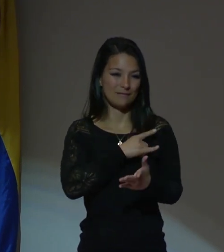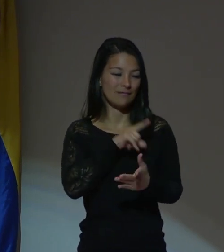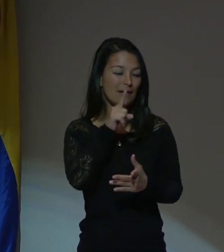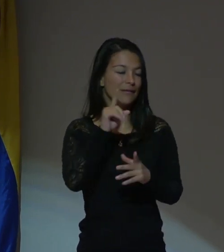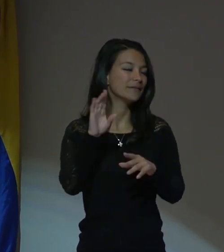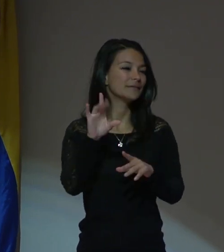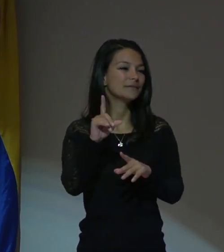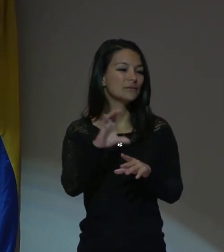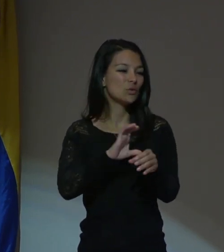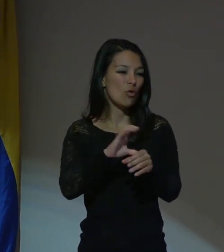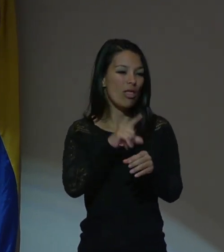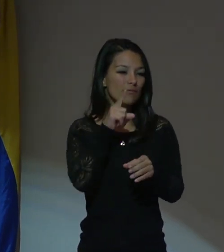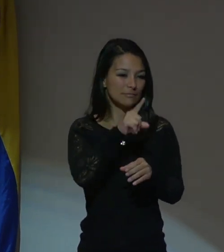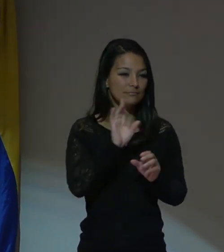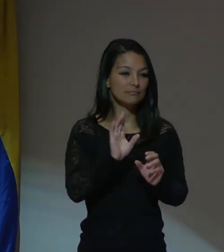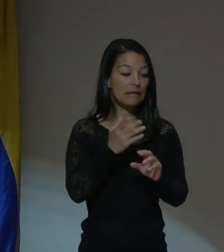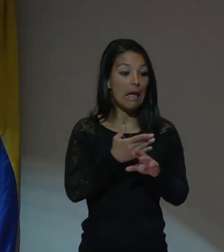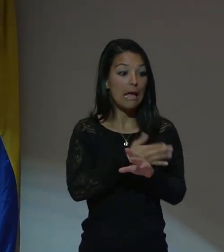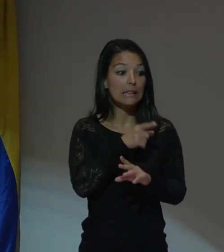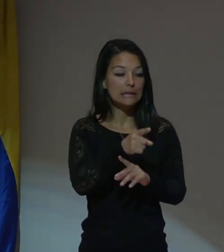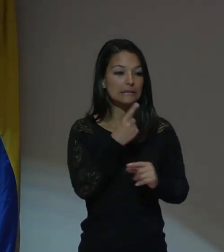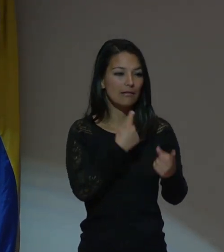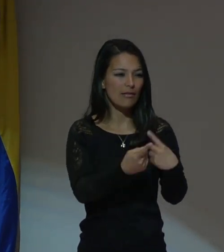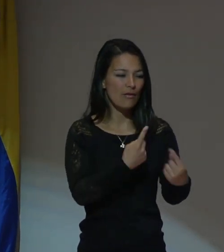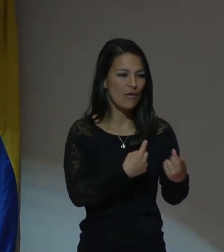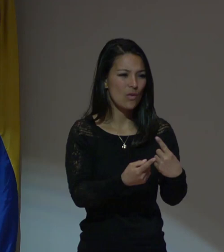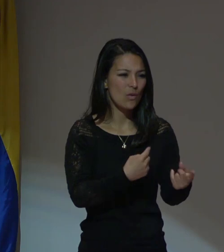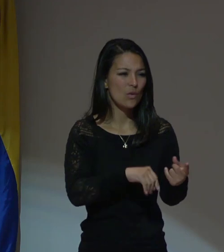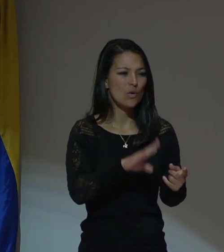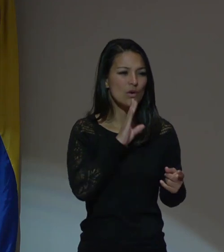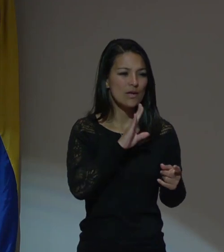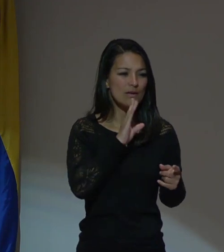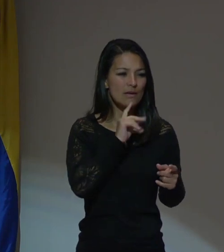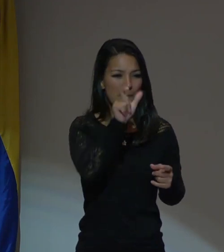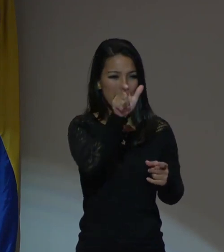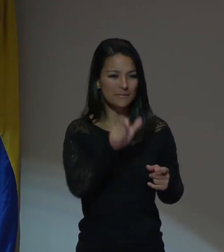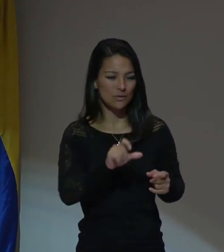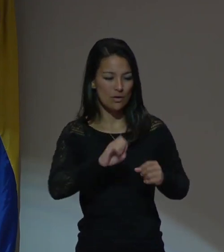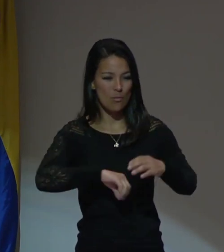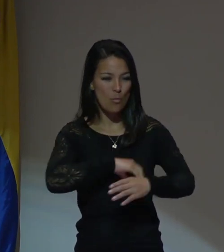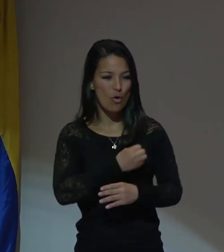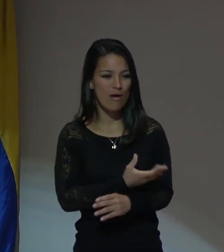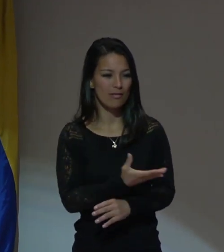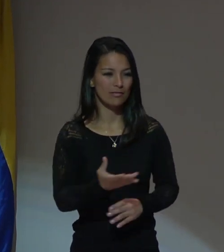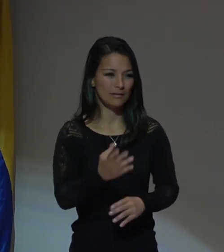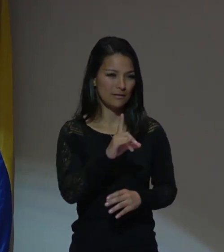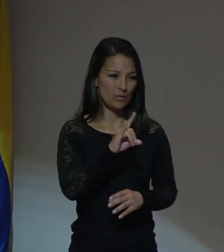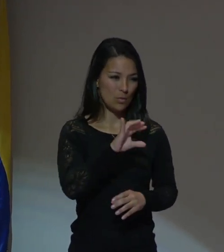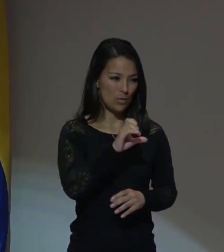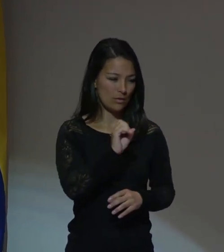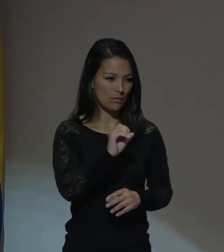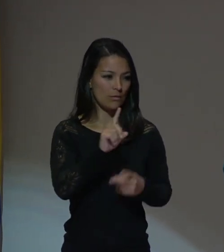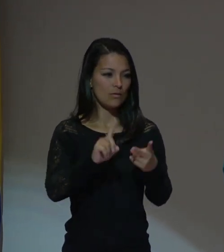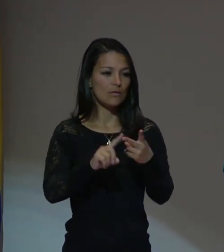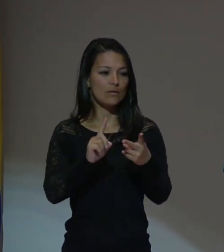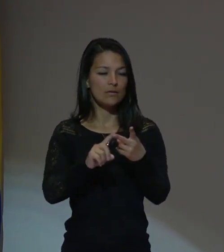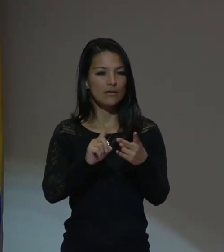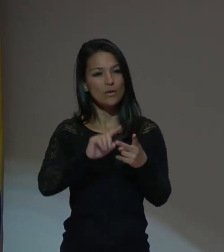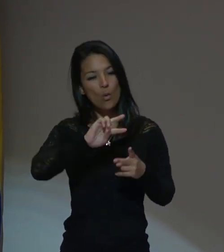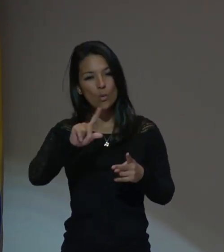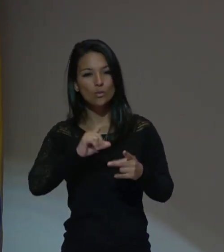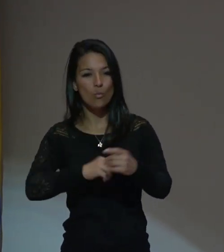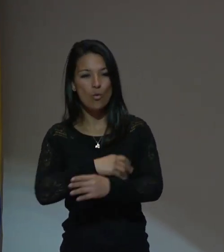que era un diálogo entre el poeta Goethe y el poeta Hafiz